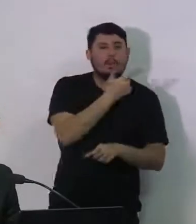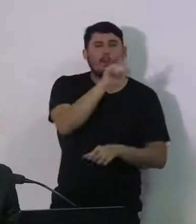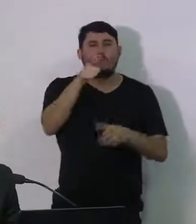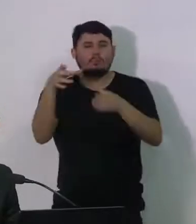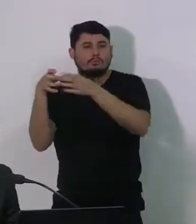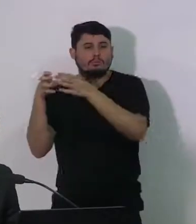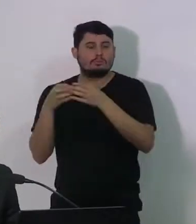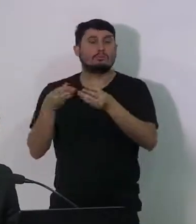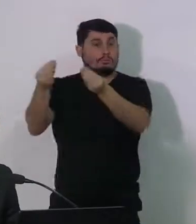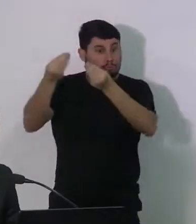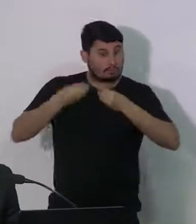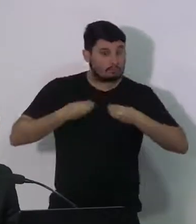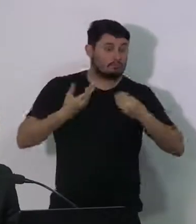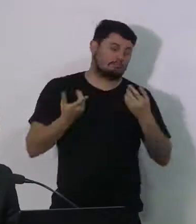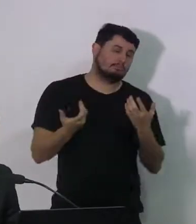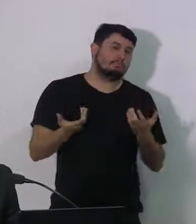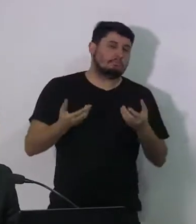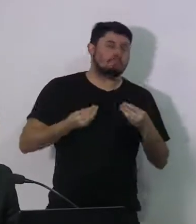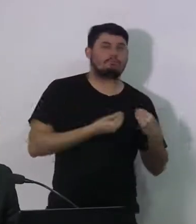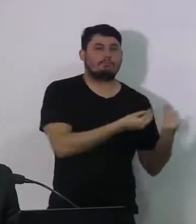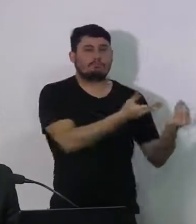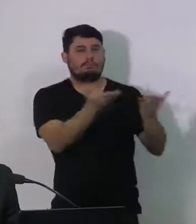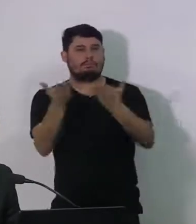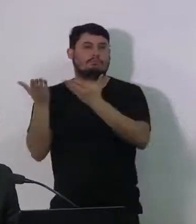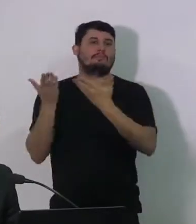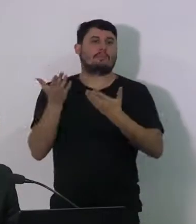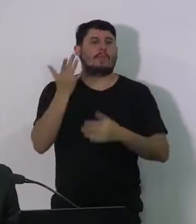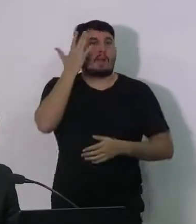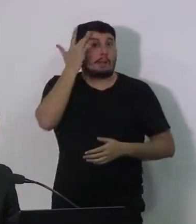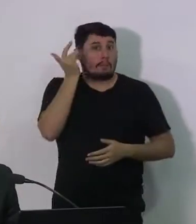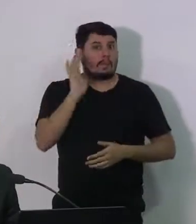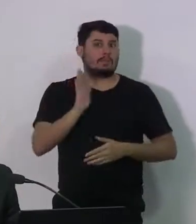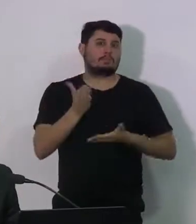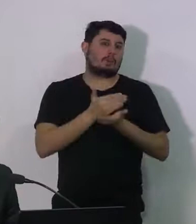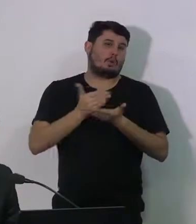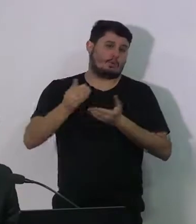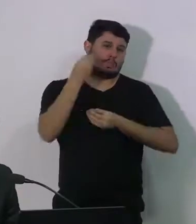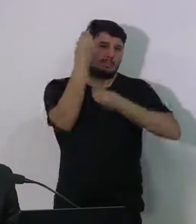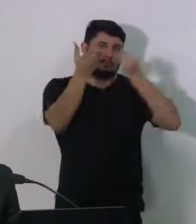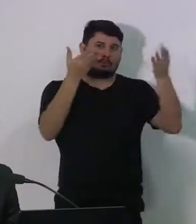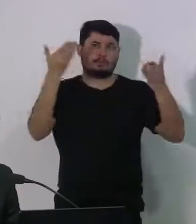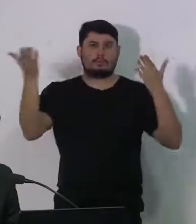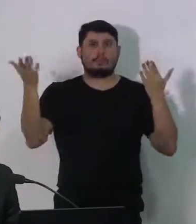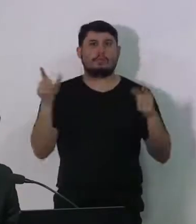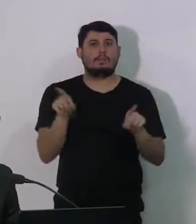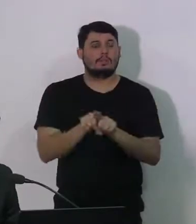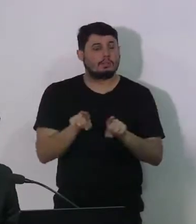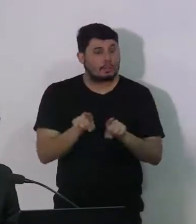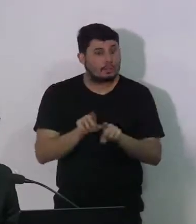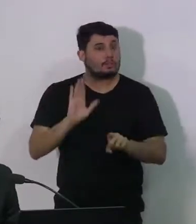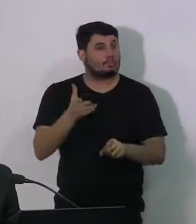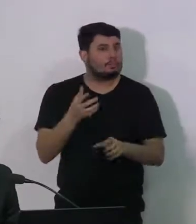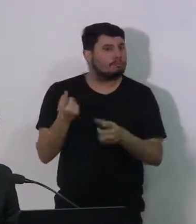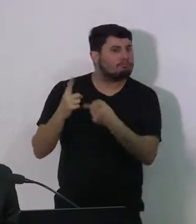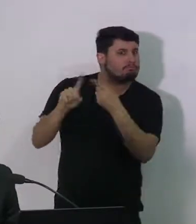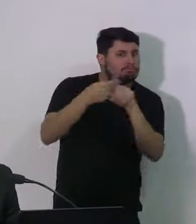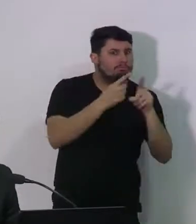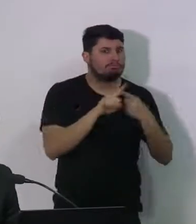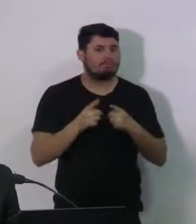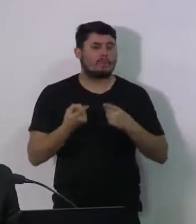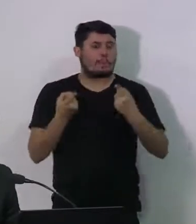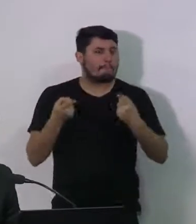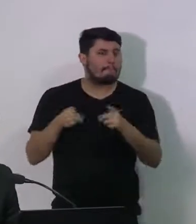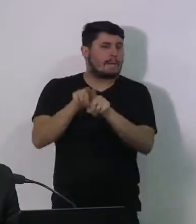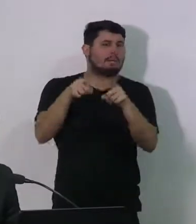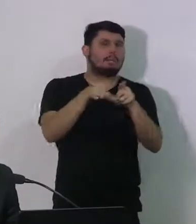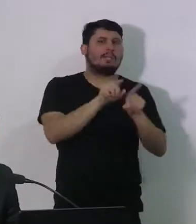equipes que estão na linha de frente, a partir de amanhã a gente já começa a fazer essas entregas, articulado parceiros para conseguir nos apoiar,